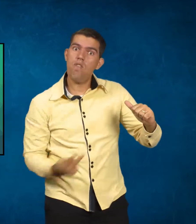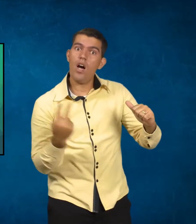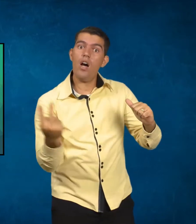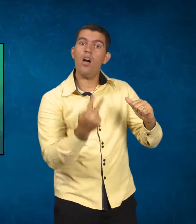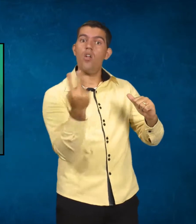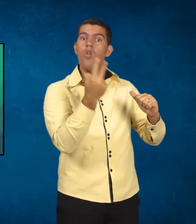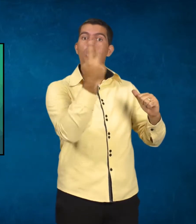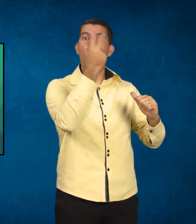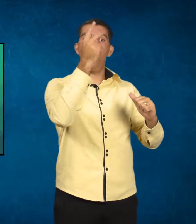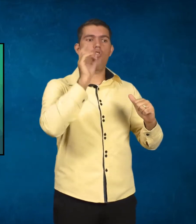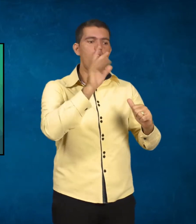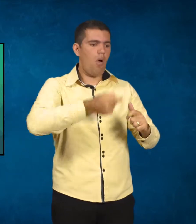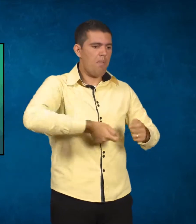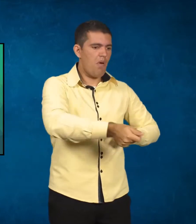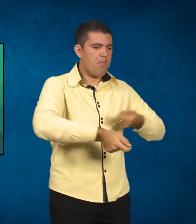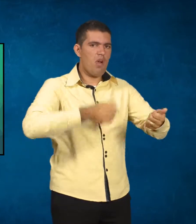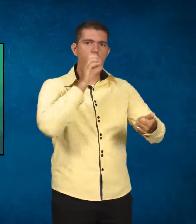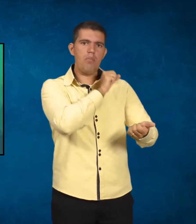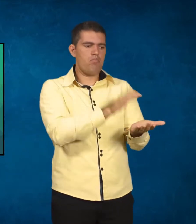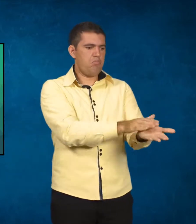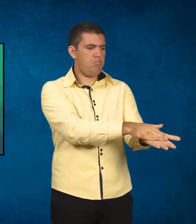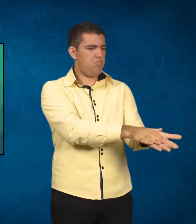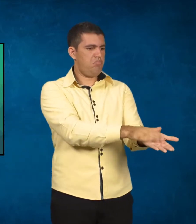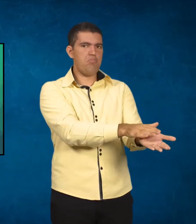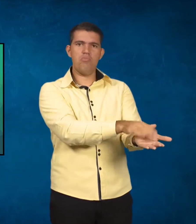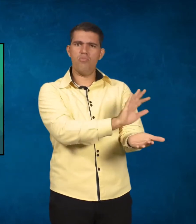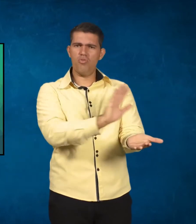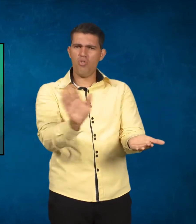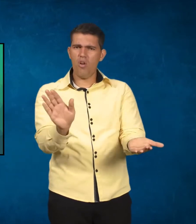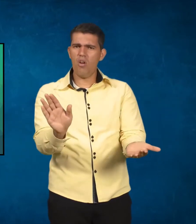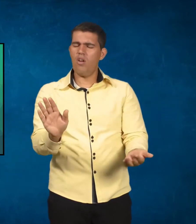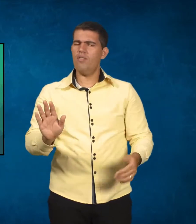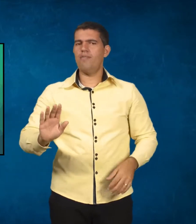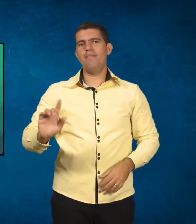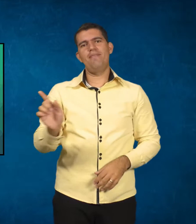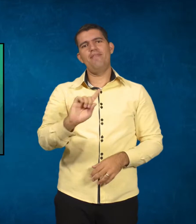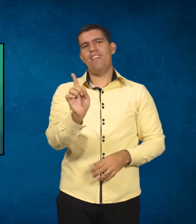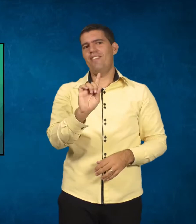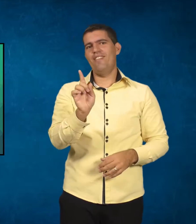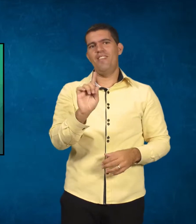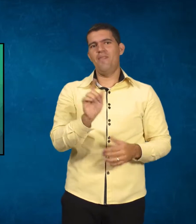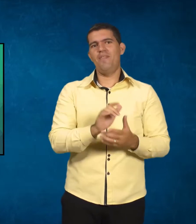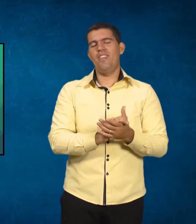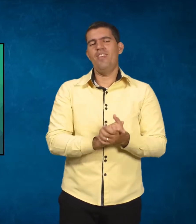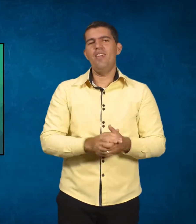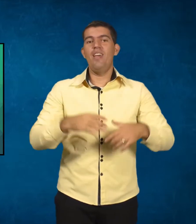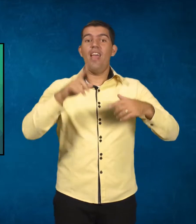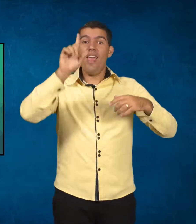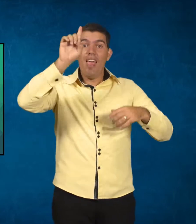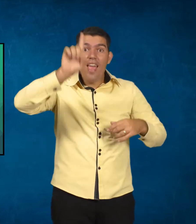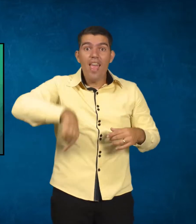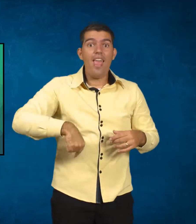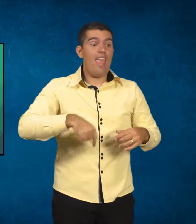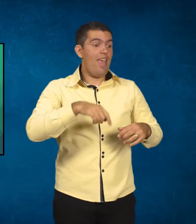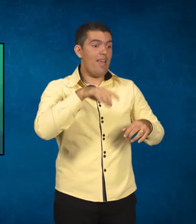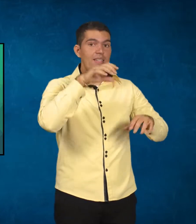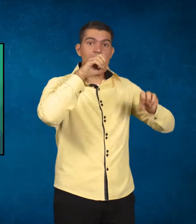recompensas rápidas, por exemplo, com elogio do professor. Mas que essa aprendizagem seja tão significativa